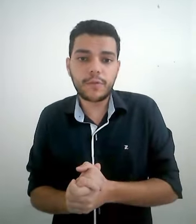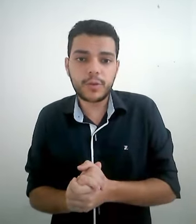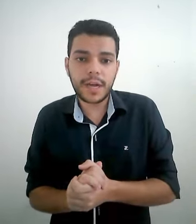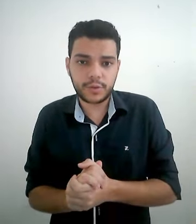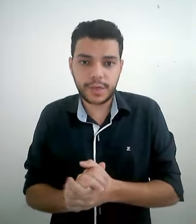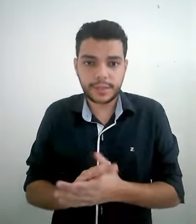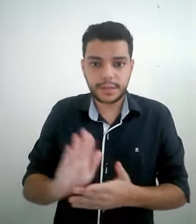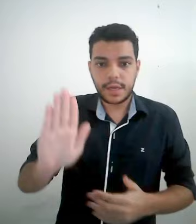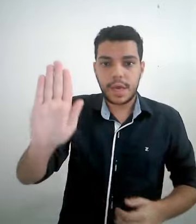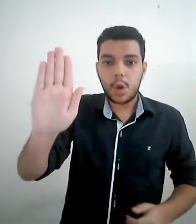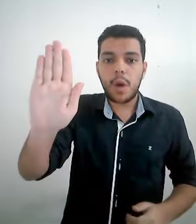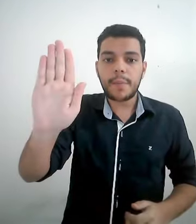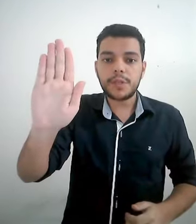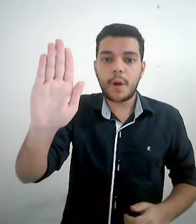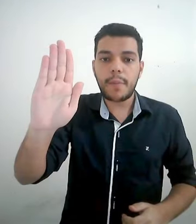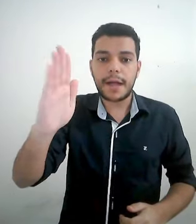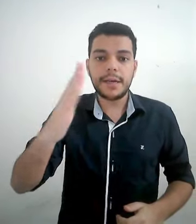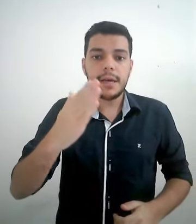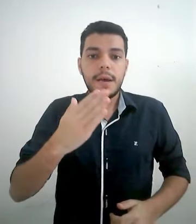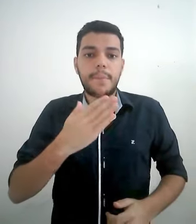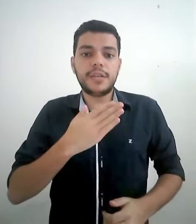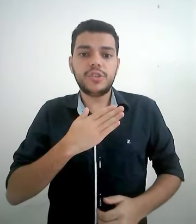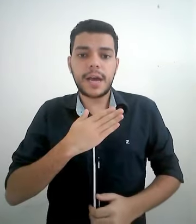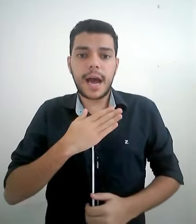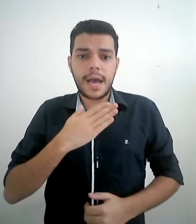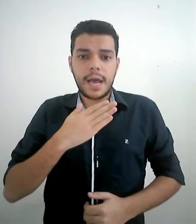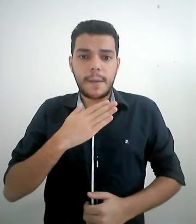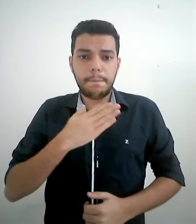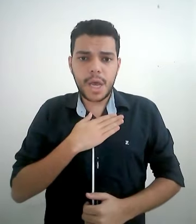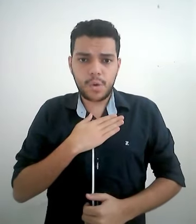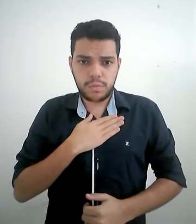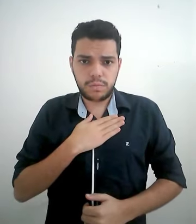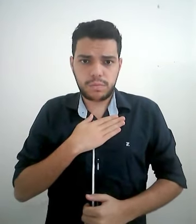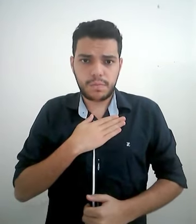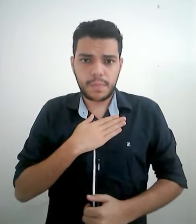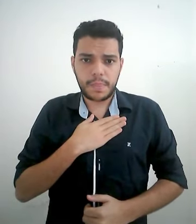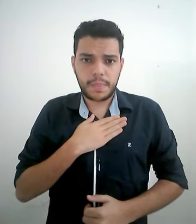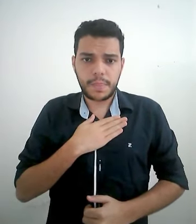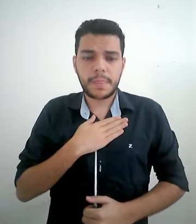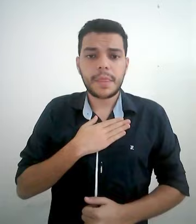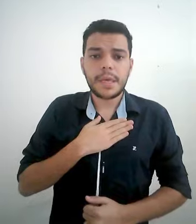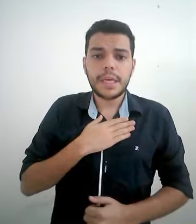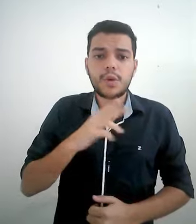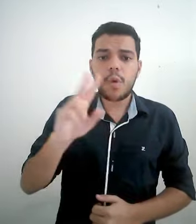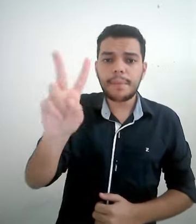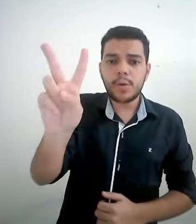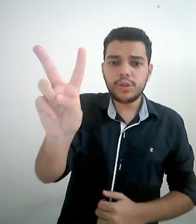configurações. Com a mão espalmada para indicar meu. E com a mão em